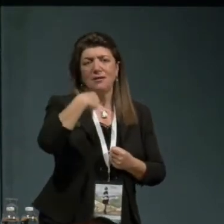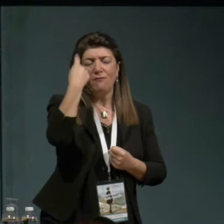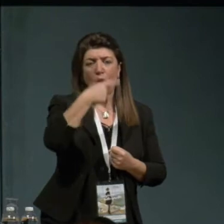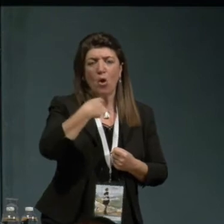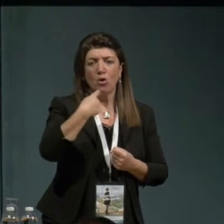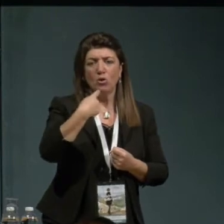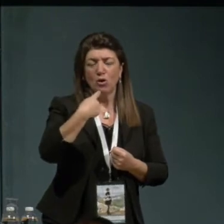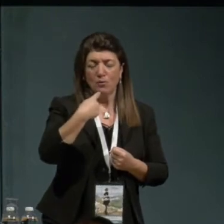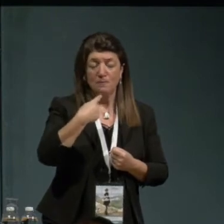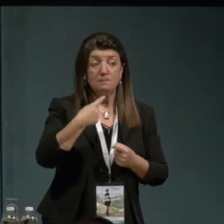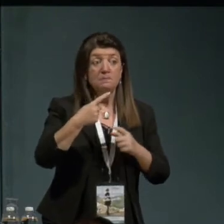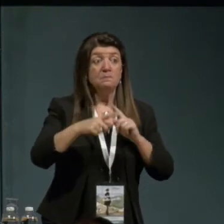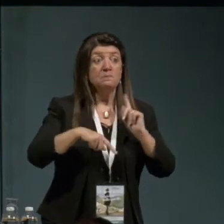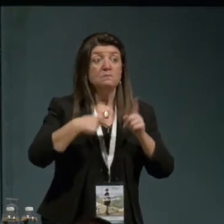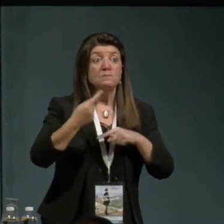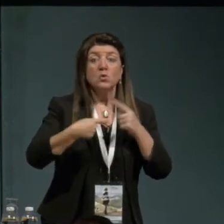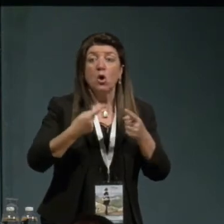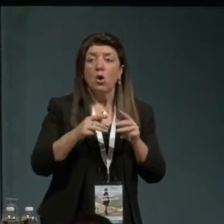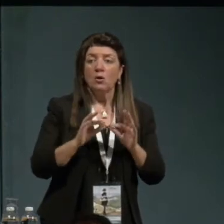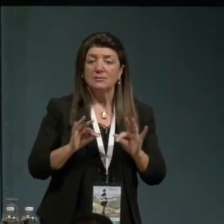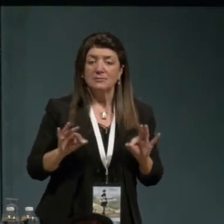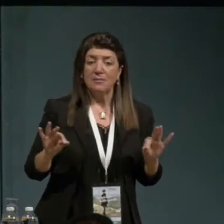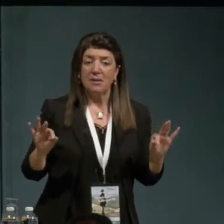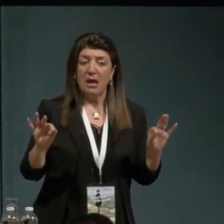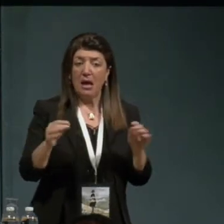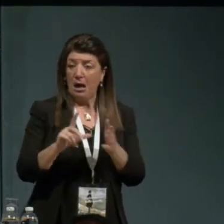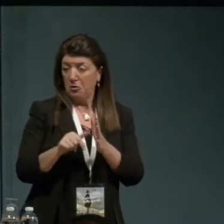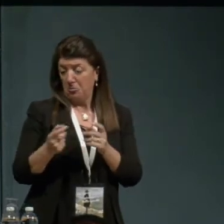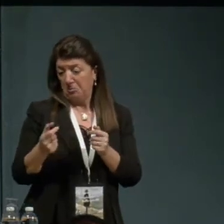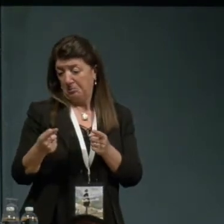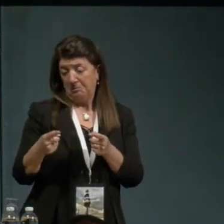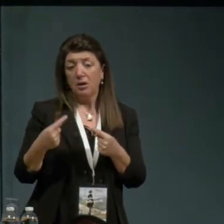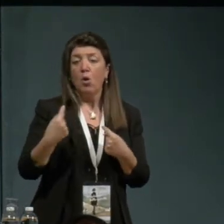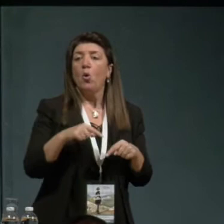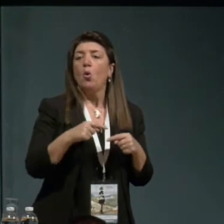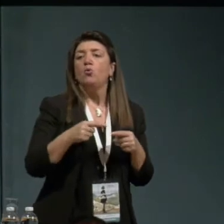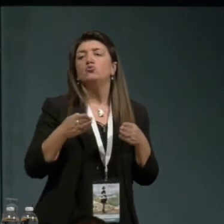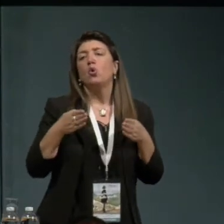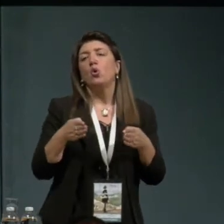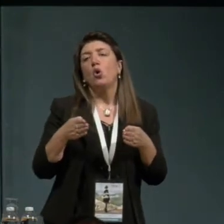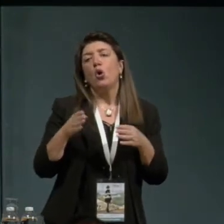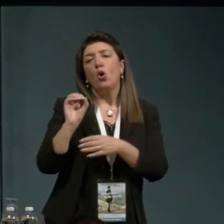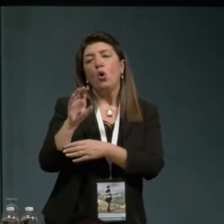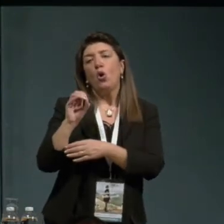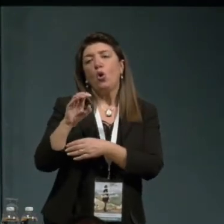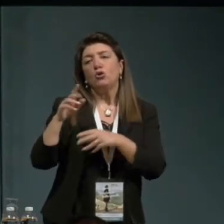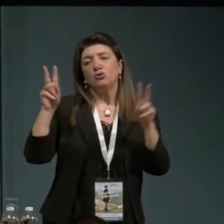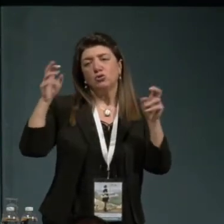tiene un seminario, poco dopo, nel suo corso, alle Colle,